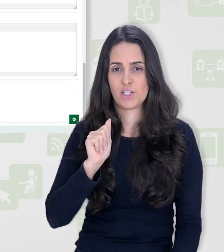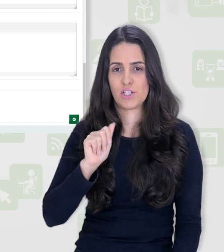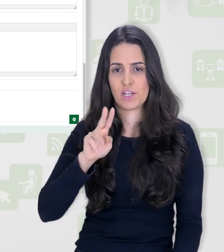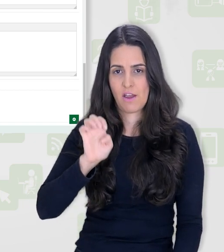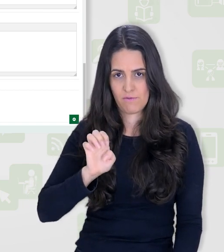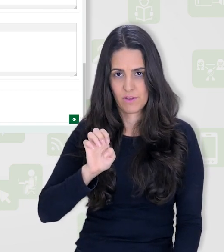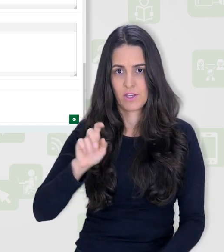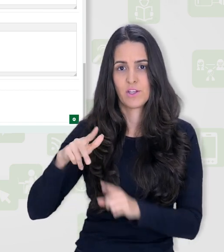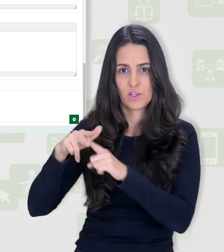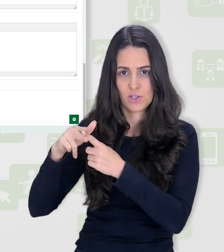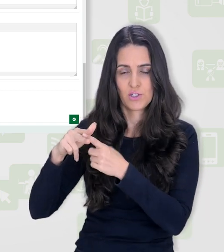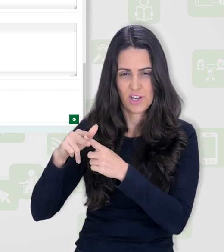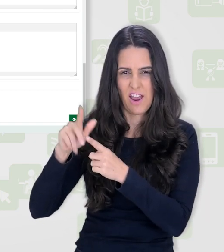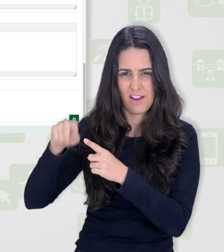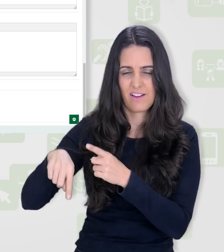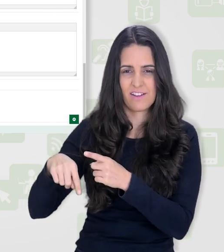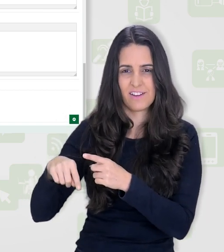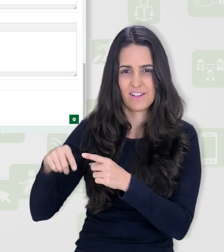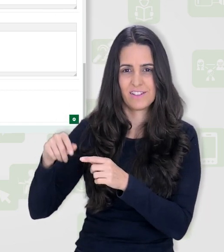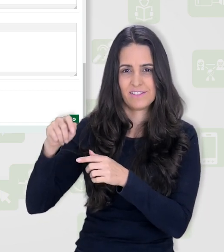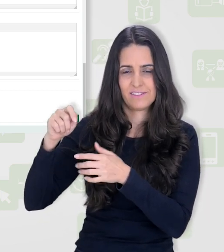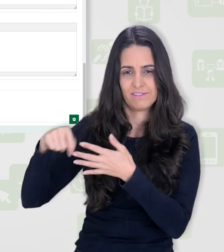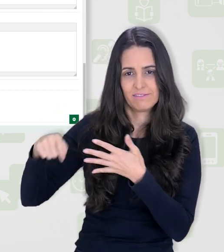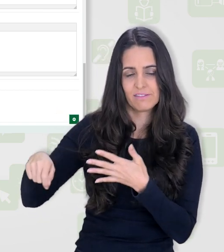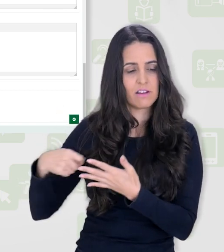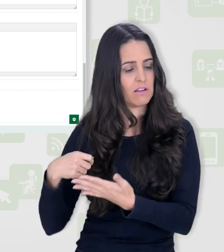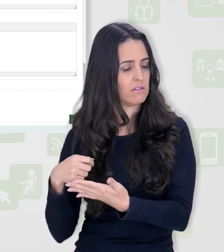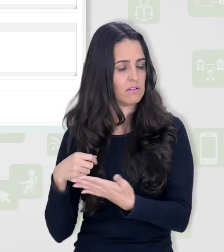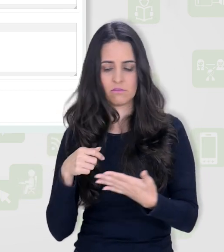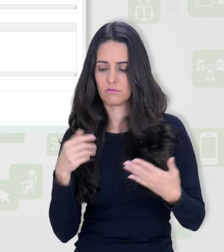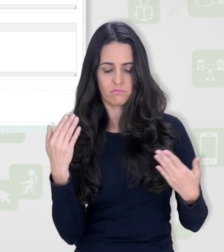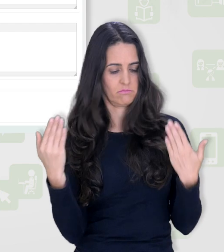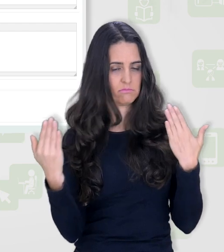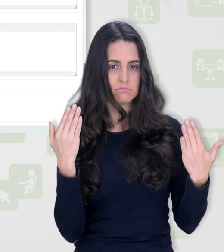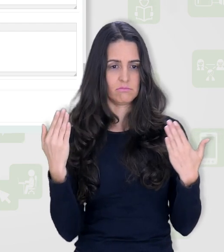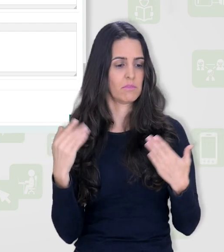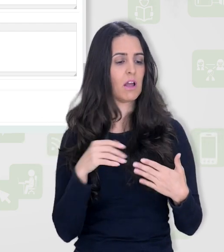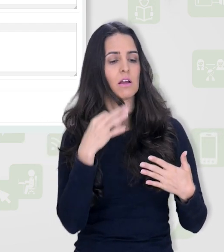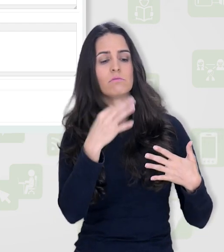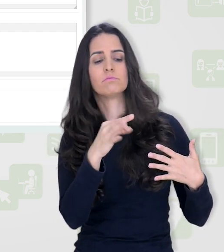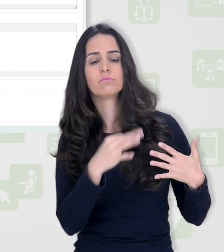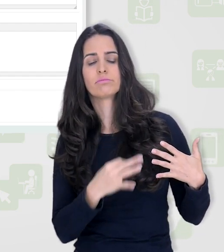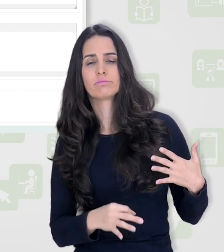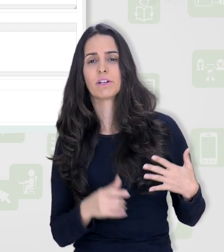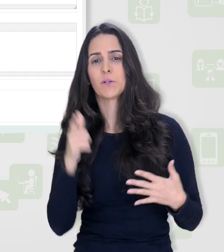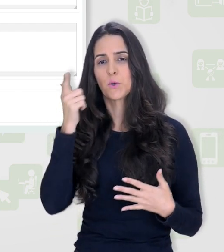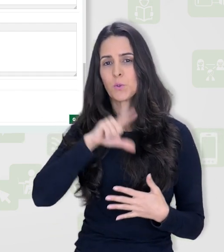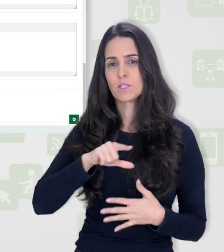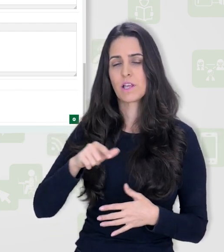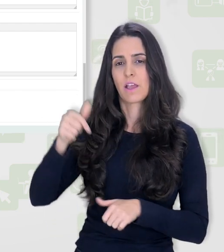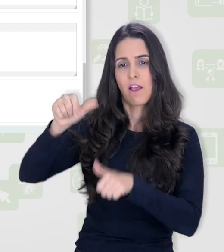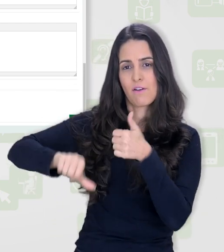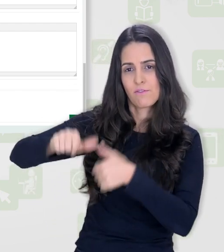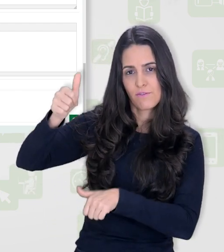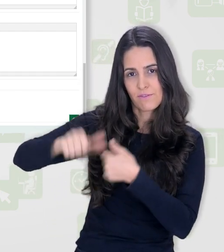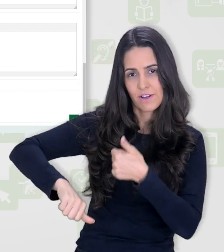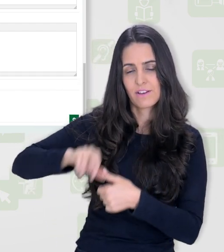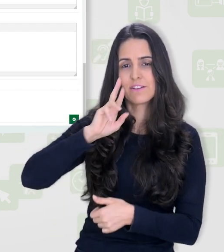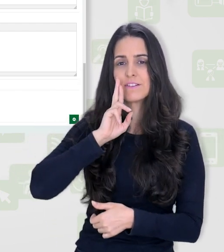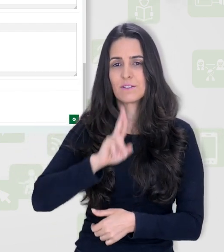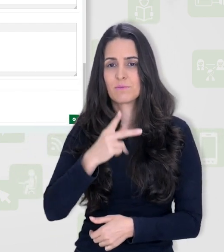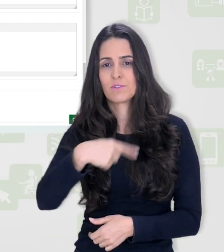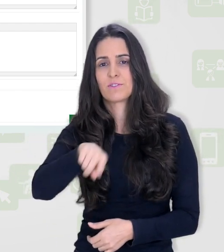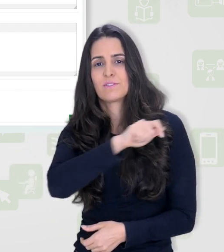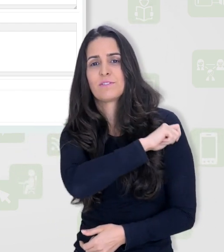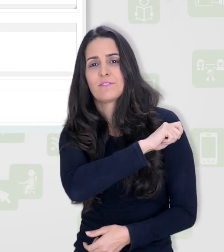correção, para que os colegas então, quando forem fazer a avaliação, tenham com clareza os critérios para